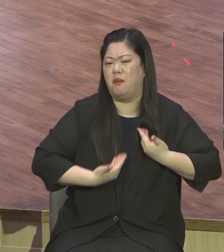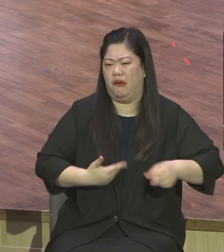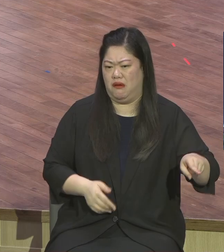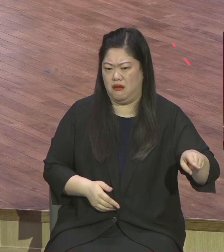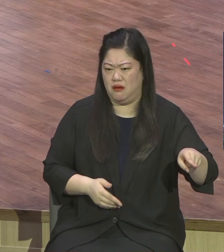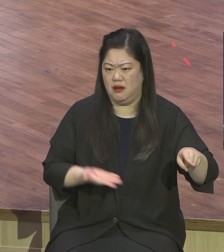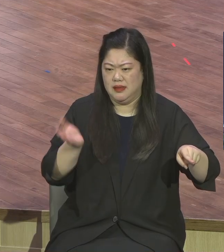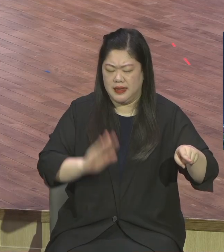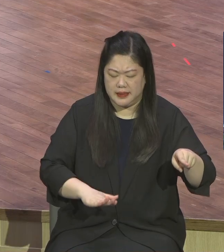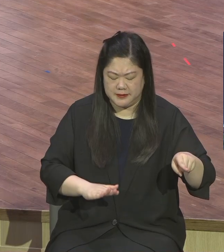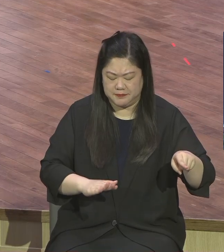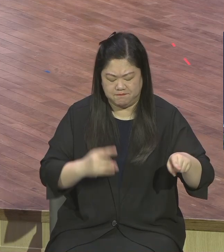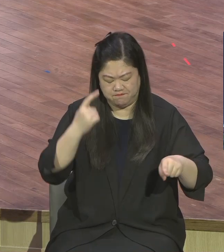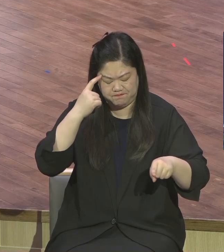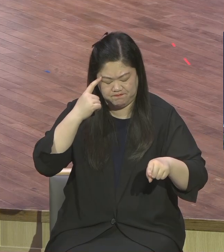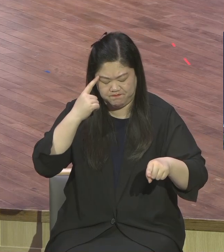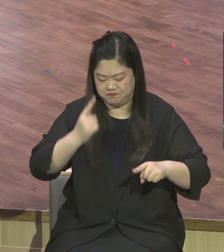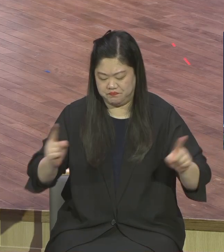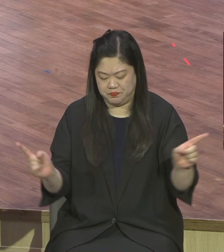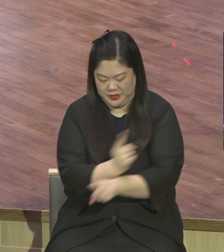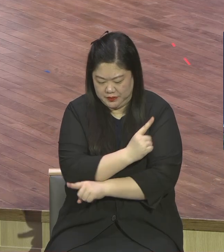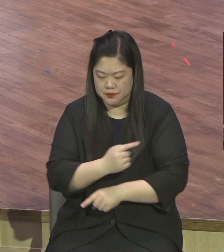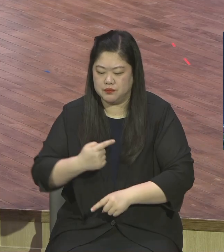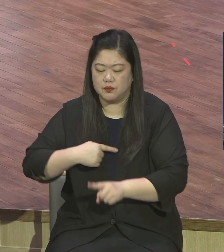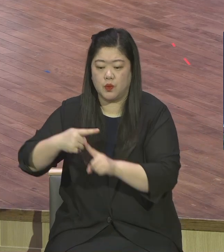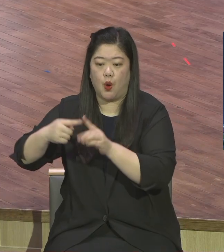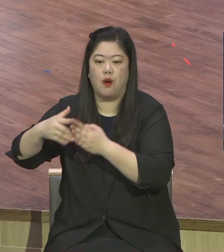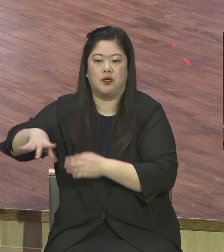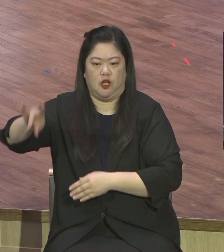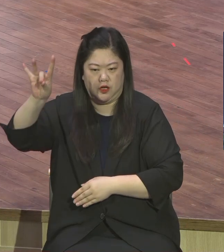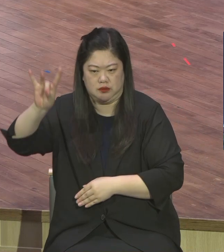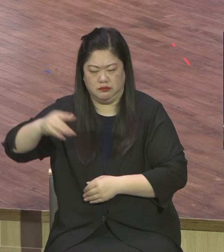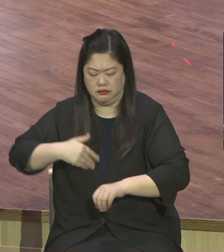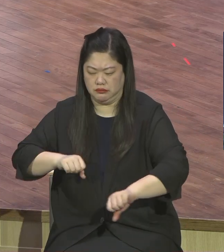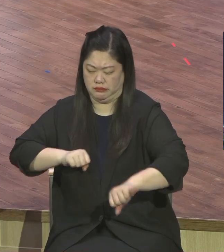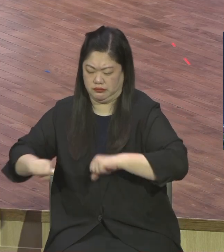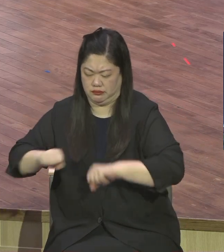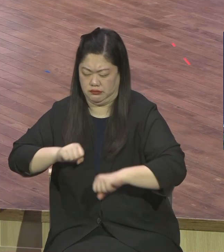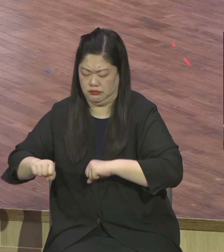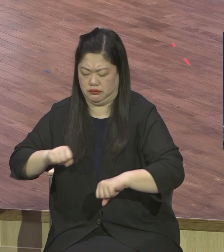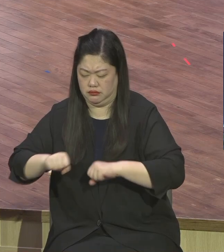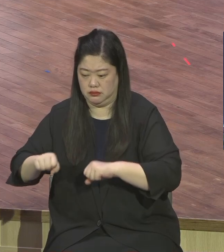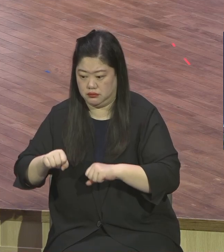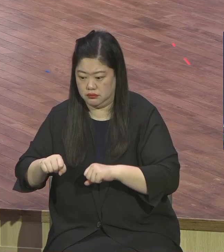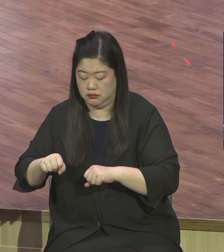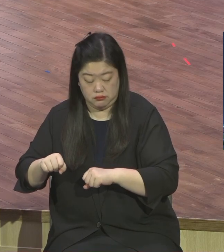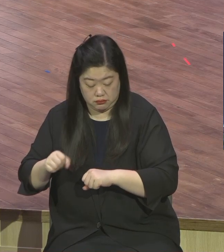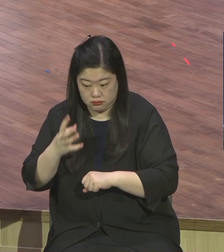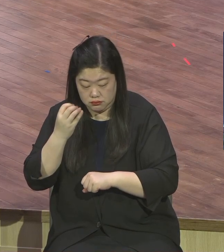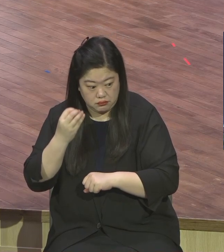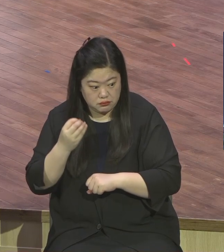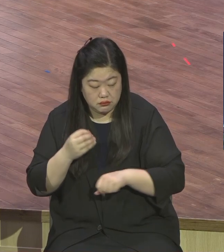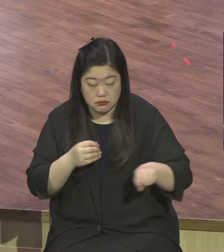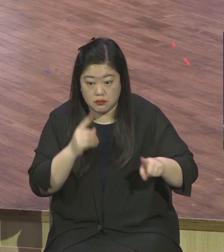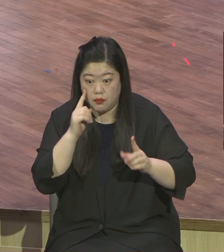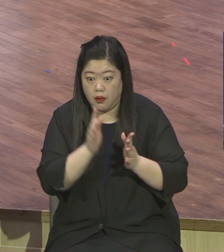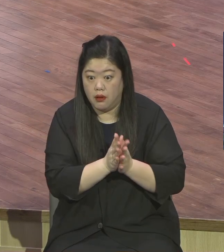따라와 보너스라 이게 순서입니다 순서 우선순위